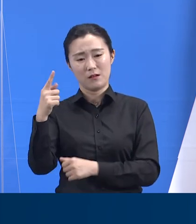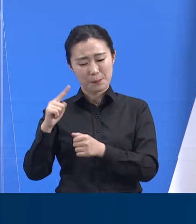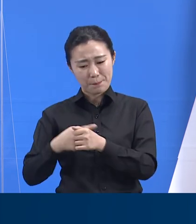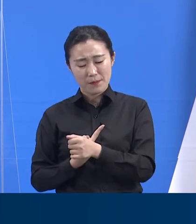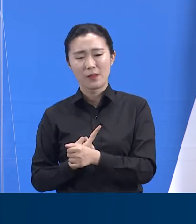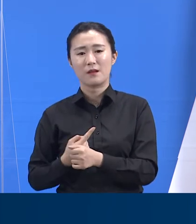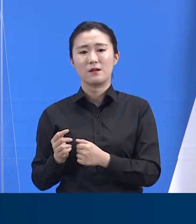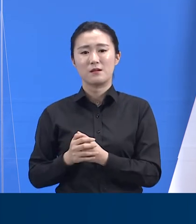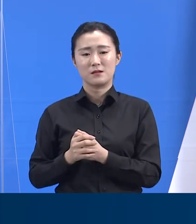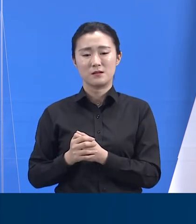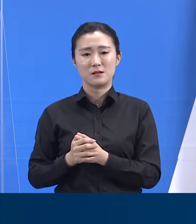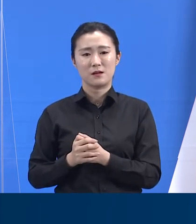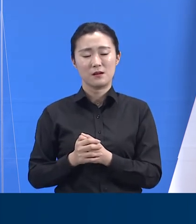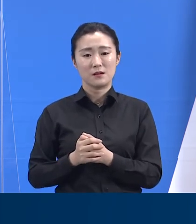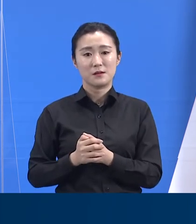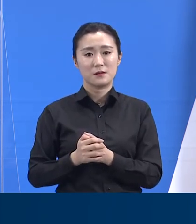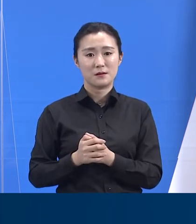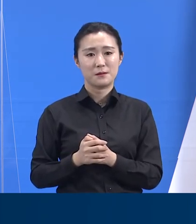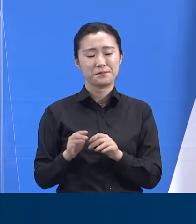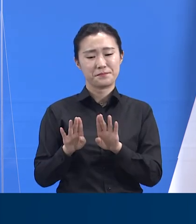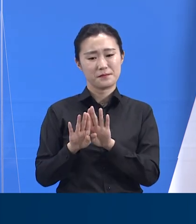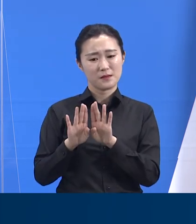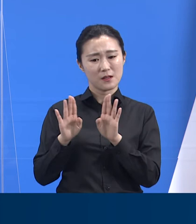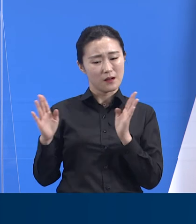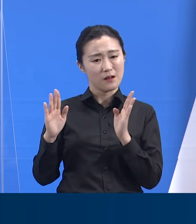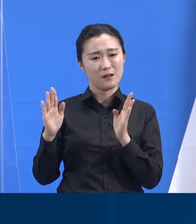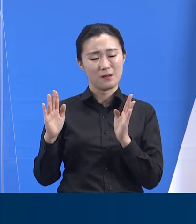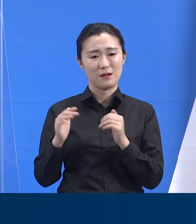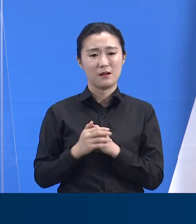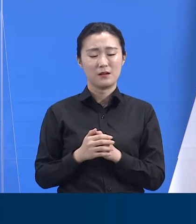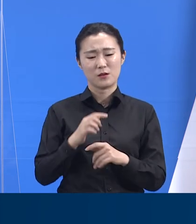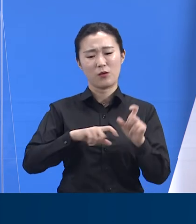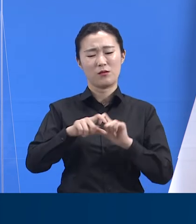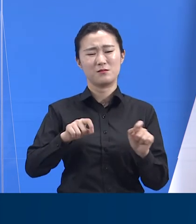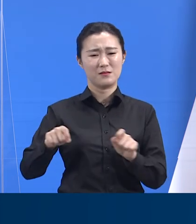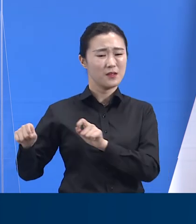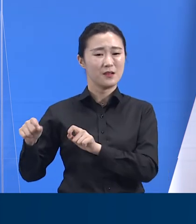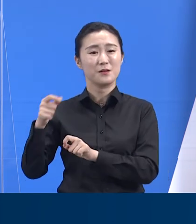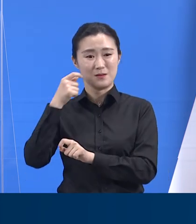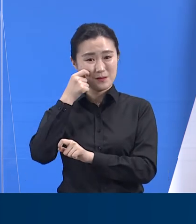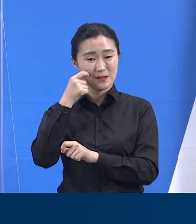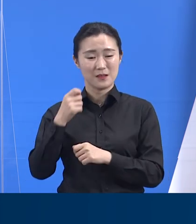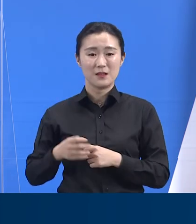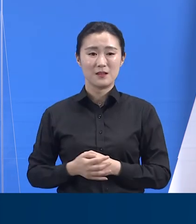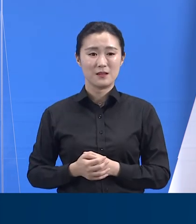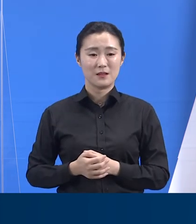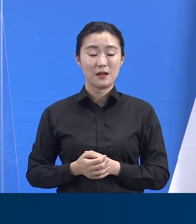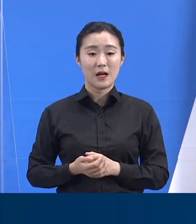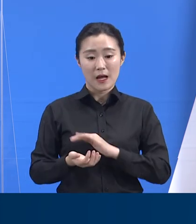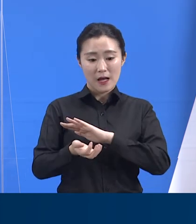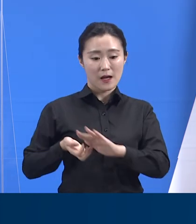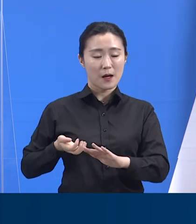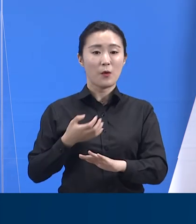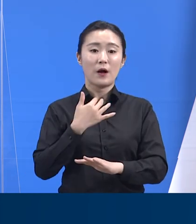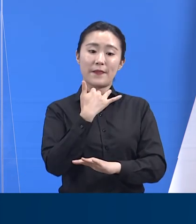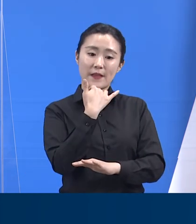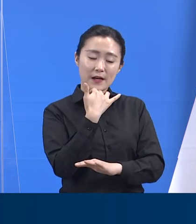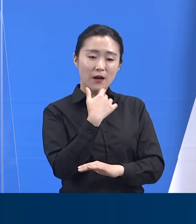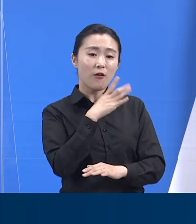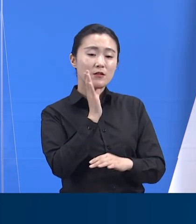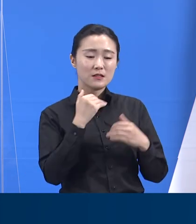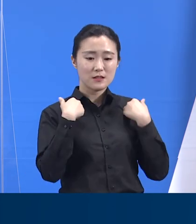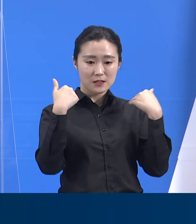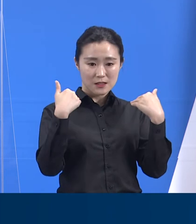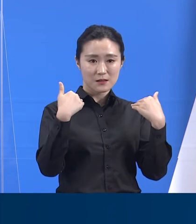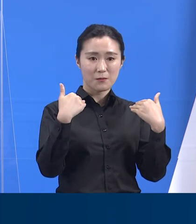미룰 수는 없기 때문입니다. 앞서 고령층 감염이 뚜렷이 감소했다는 설명처럼 보건의료적